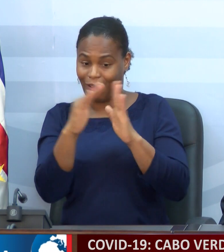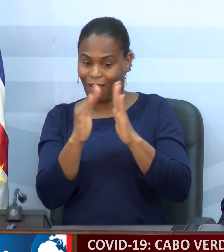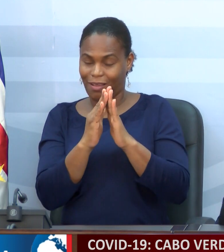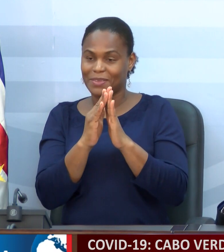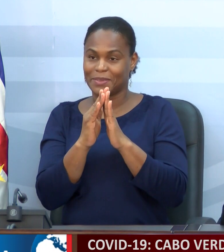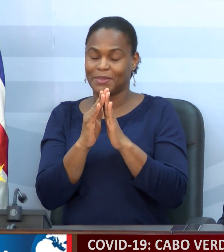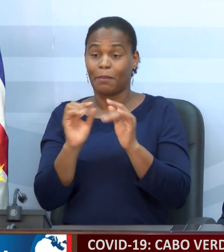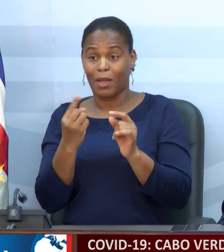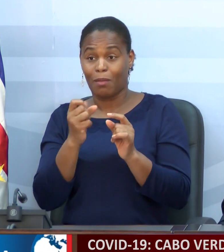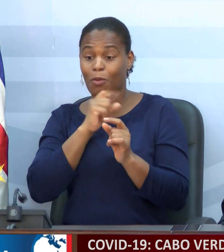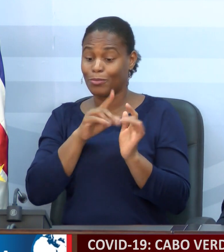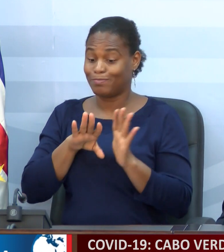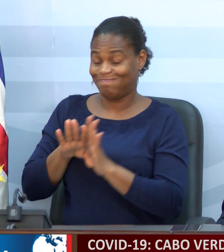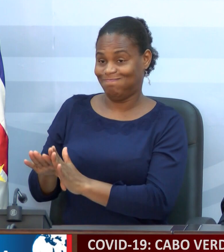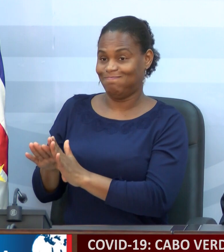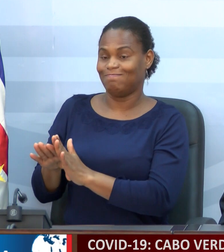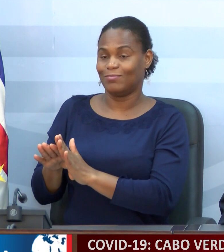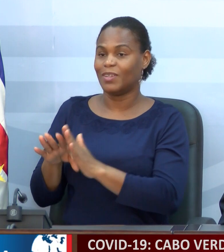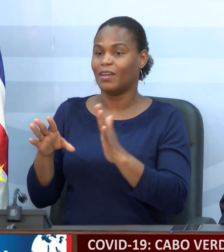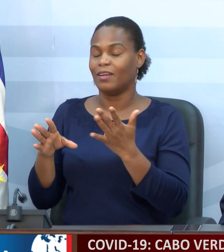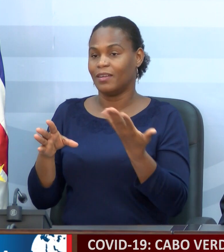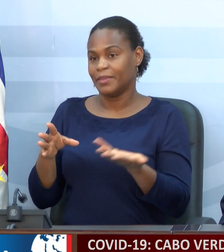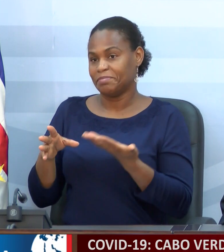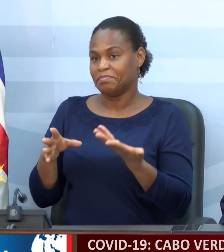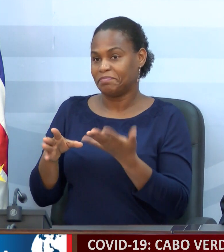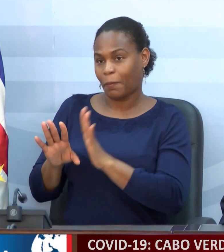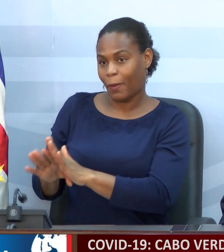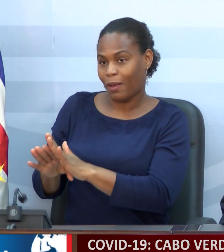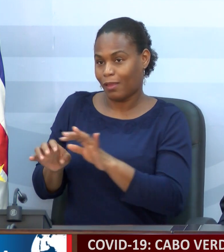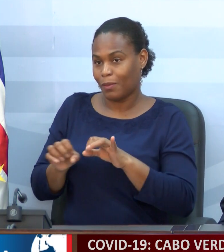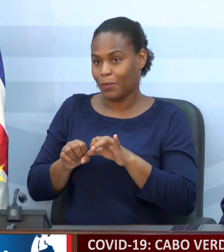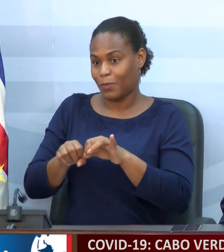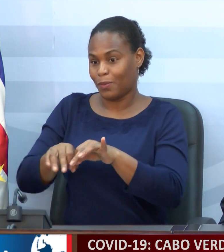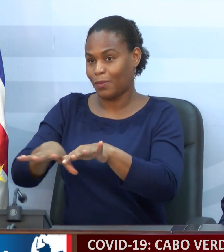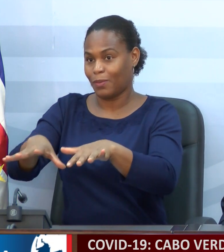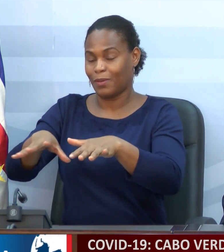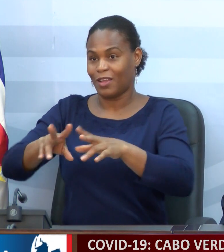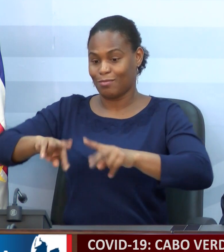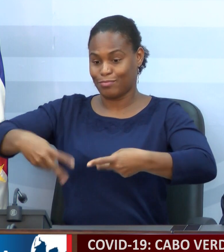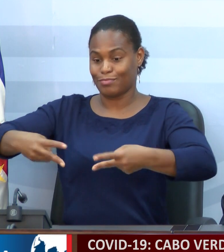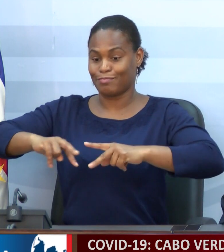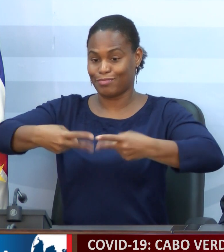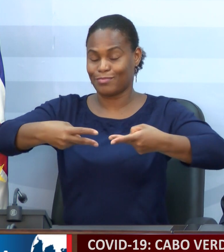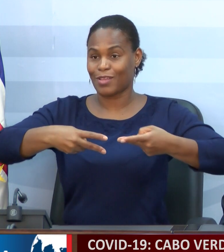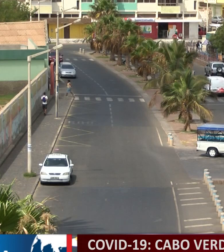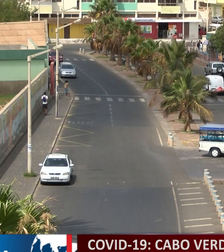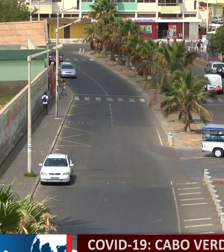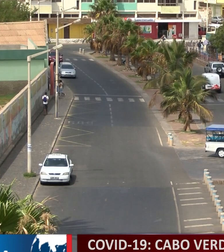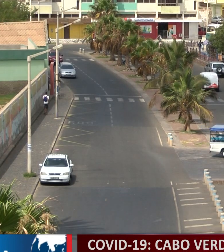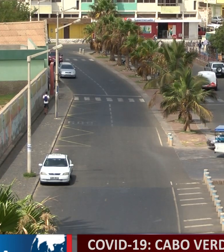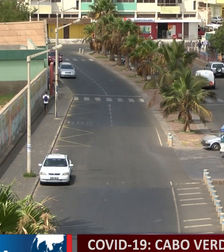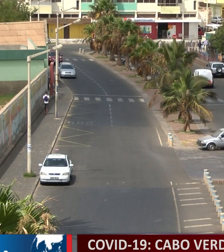conter, aí sim conter a transmissão local que se alastra.